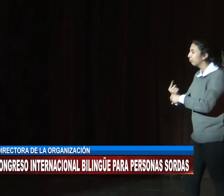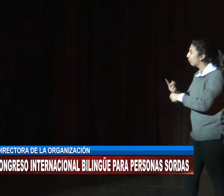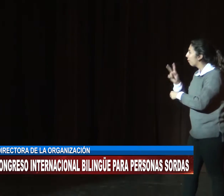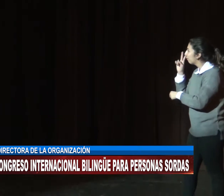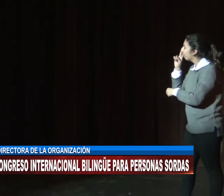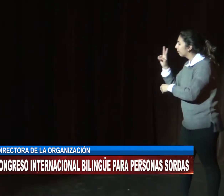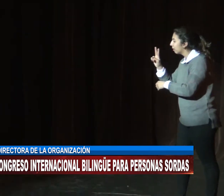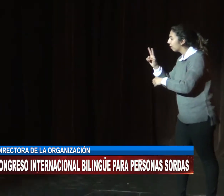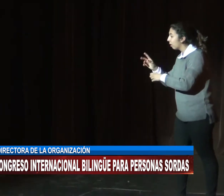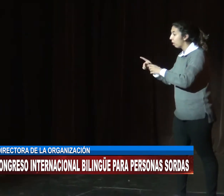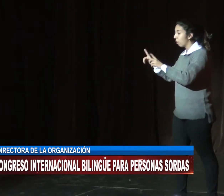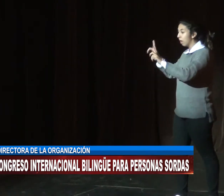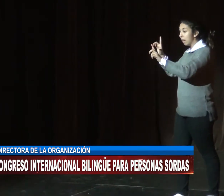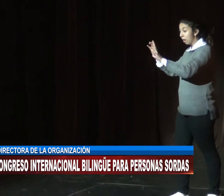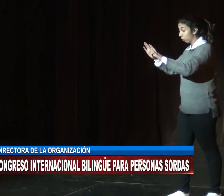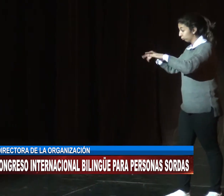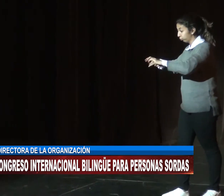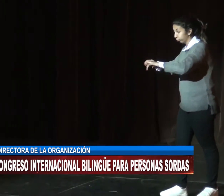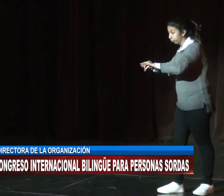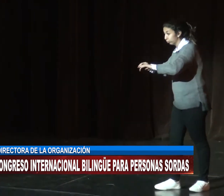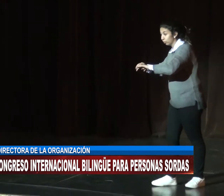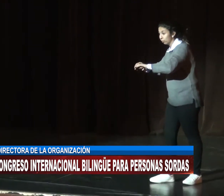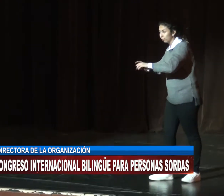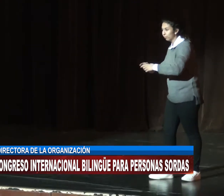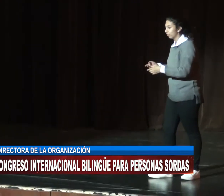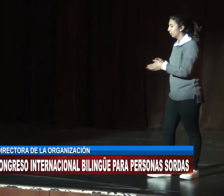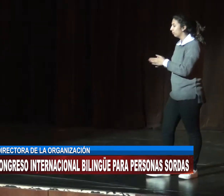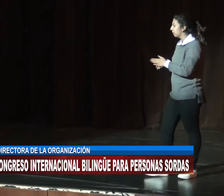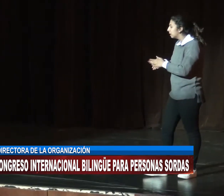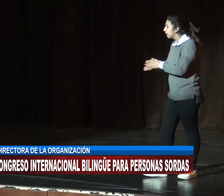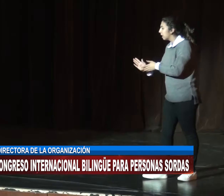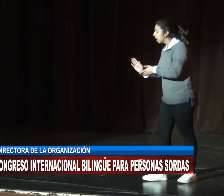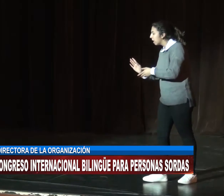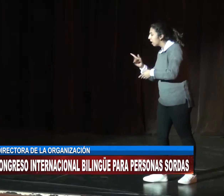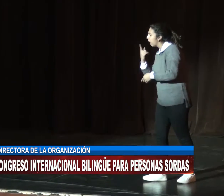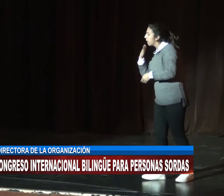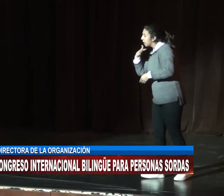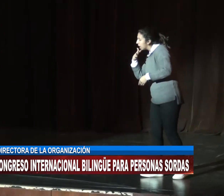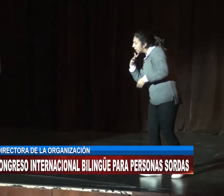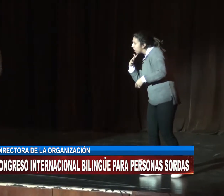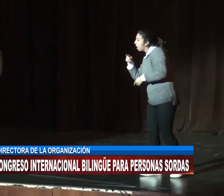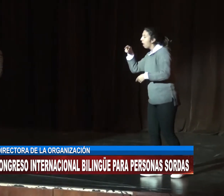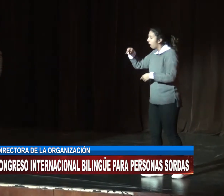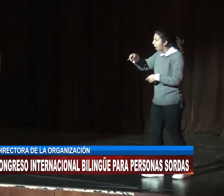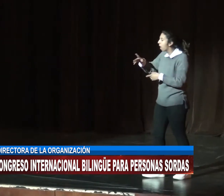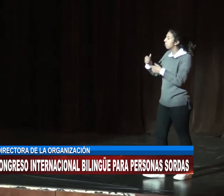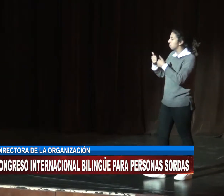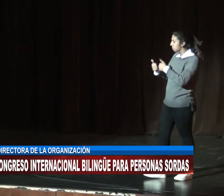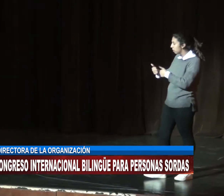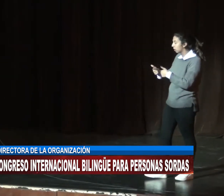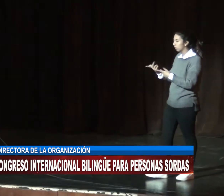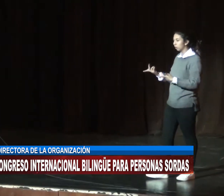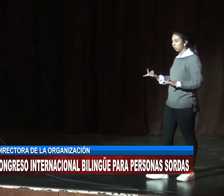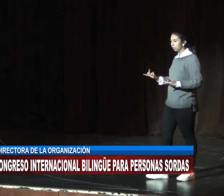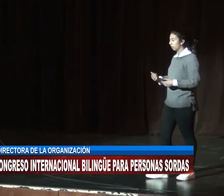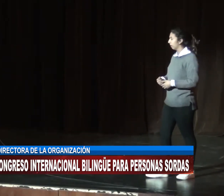porque ya hace mucho tiempo que no se hace nada. Y a partir del encuentro que tenemos mediante un proyecto con Escuela para Sordos de